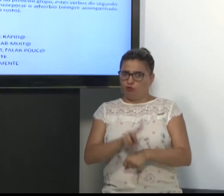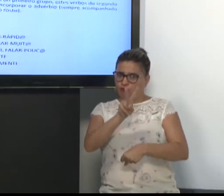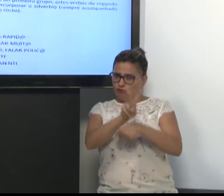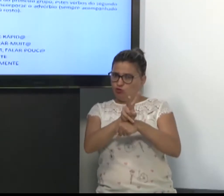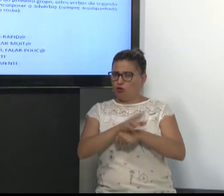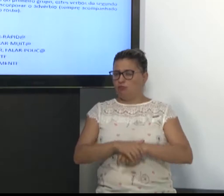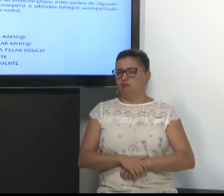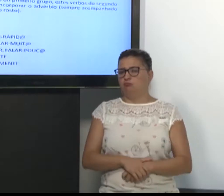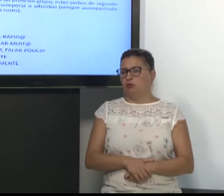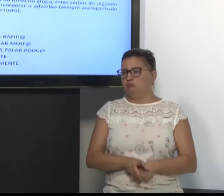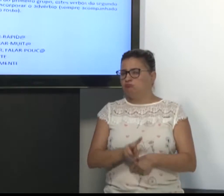Vigiar.